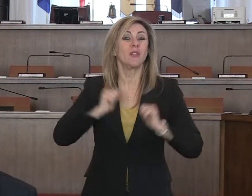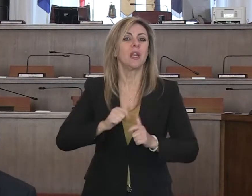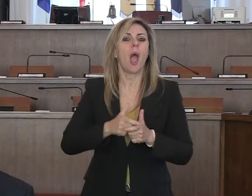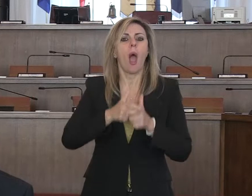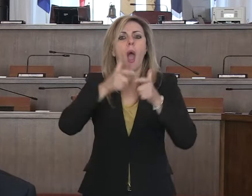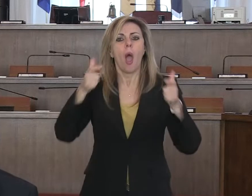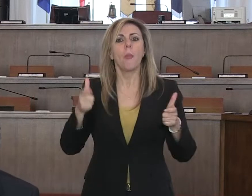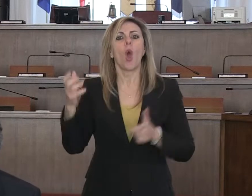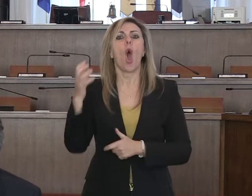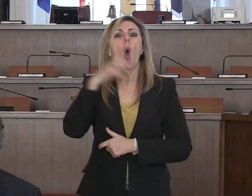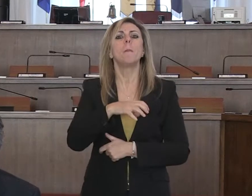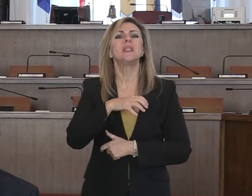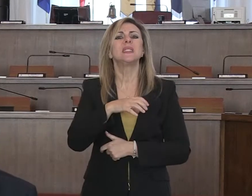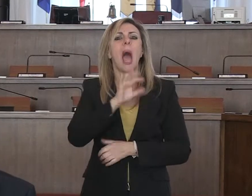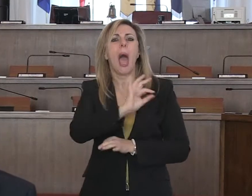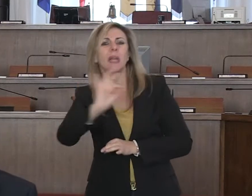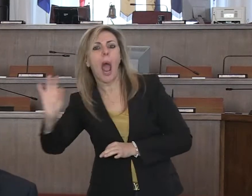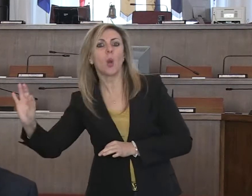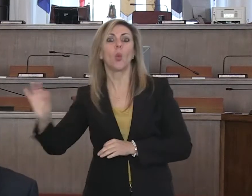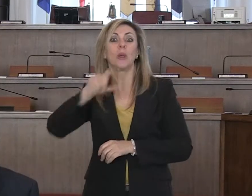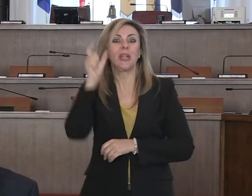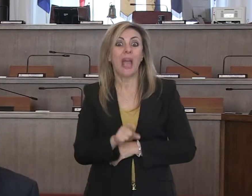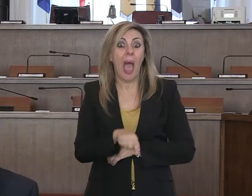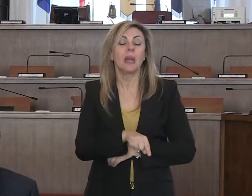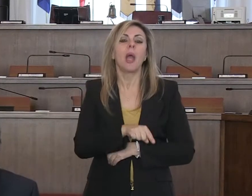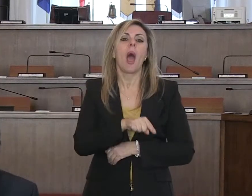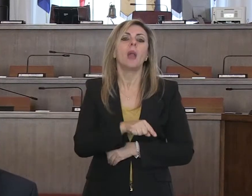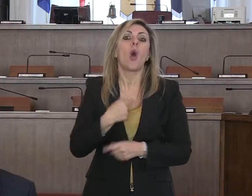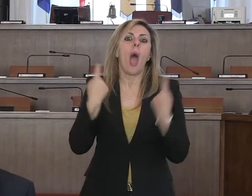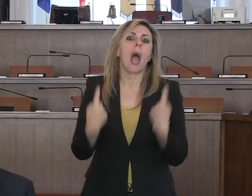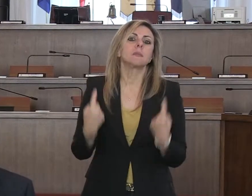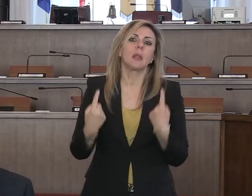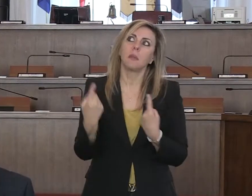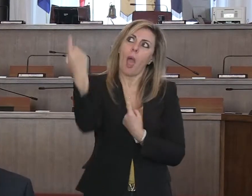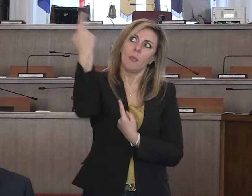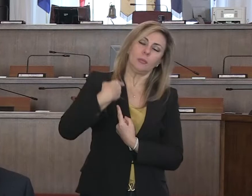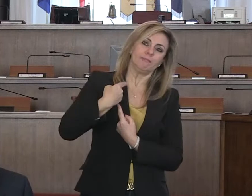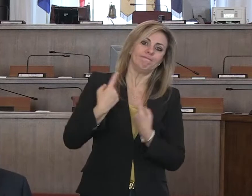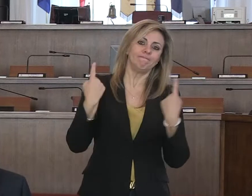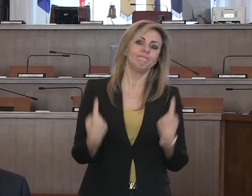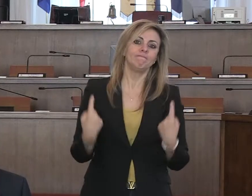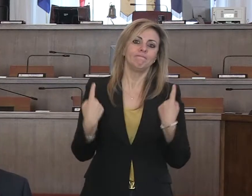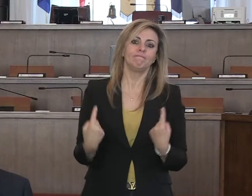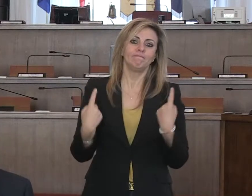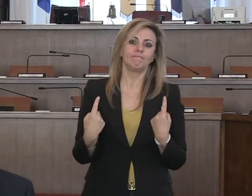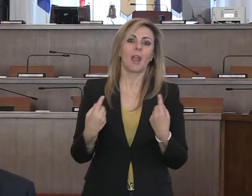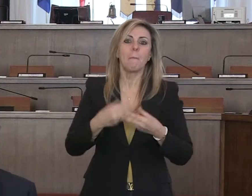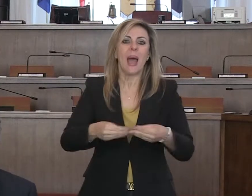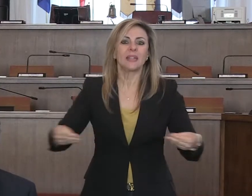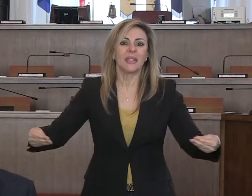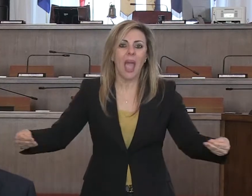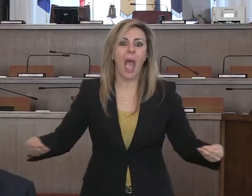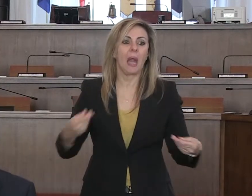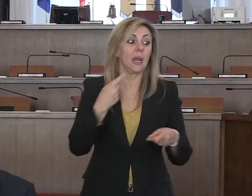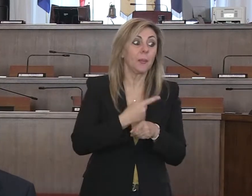anche dal commissario Arcuri di Invitalia, dai quali attendiamo e riceviamo un po' alla volta materiale che abbiamo